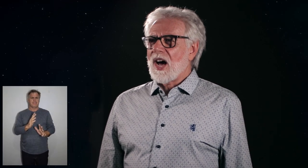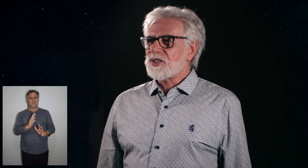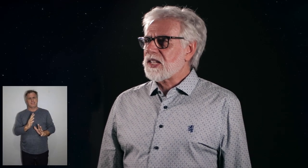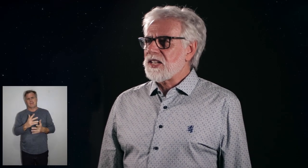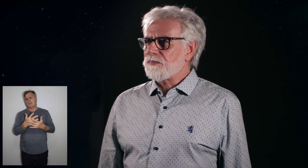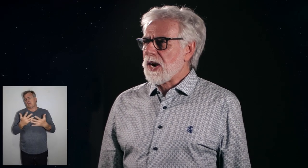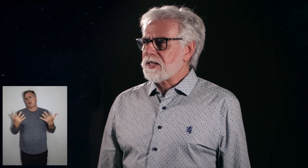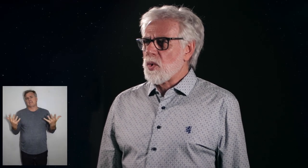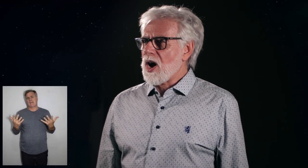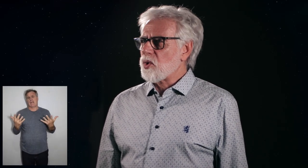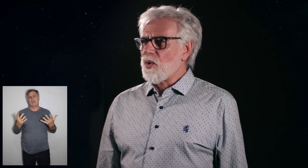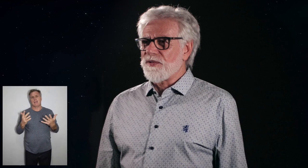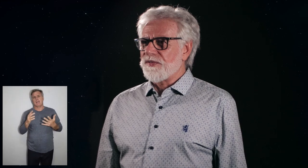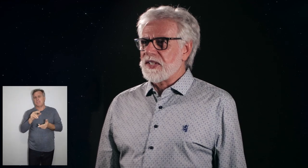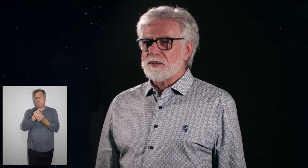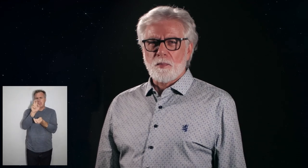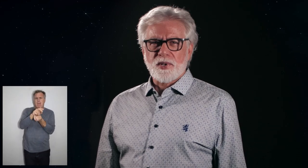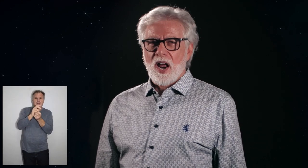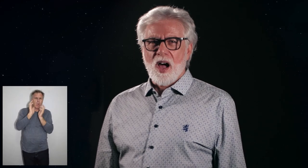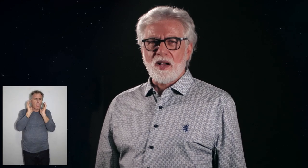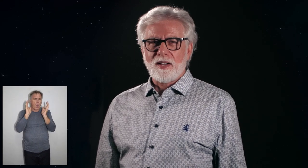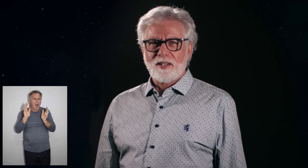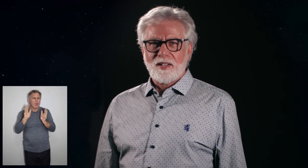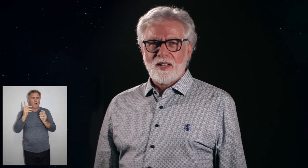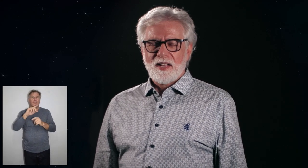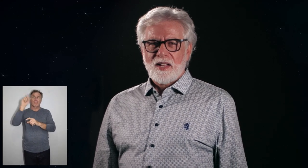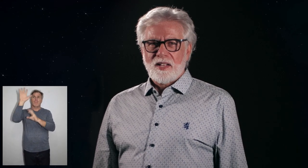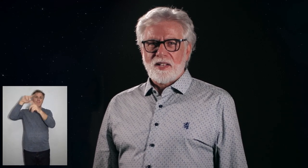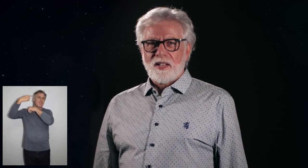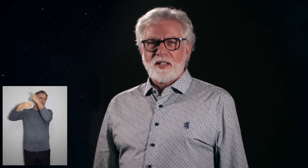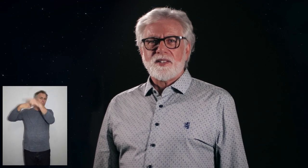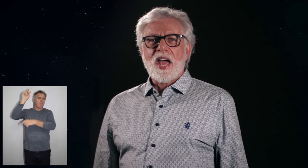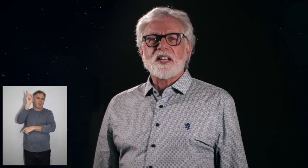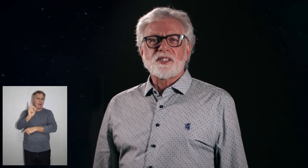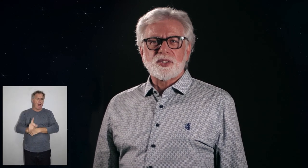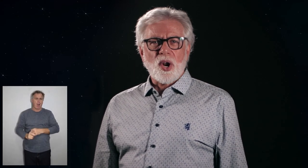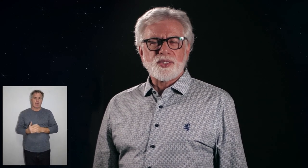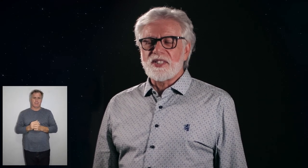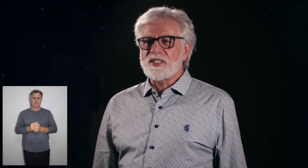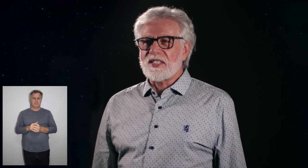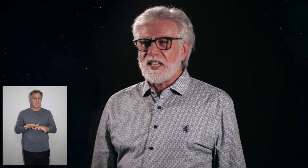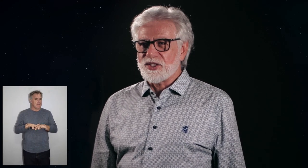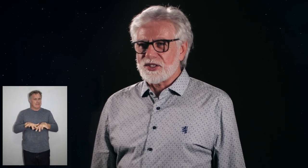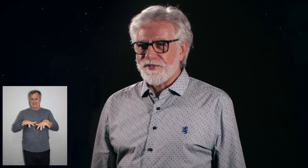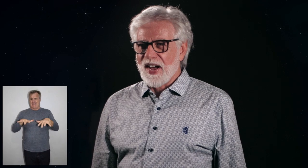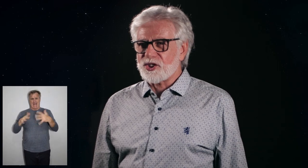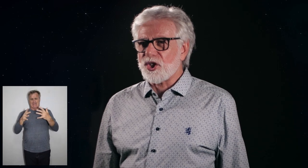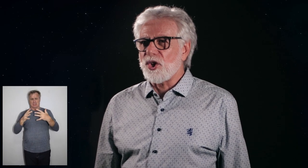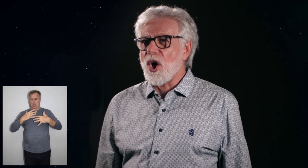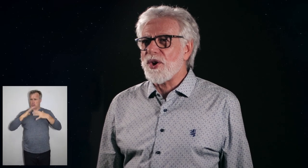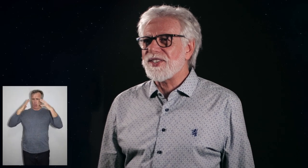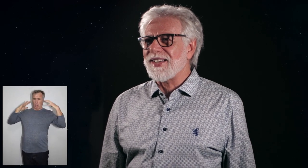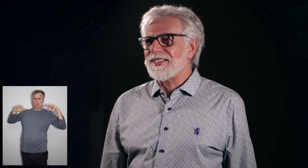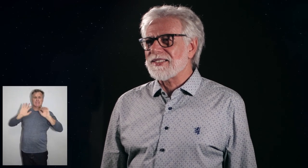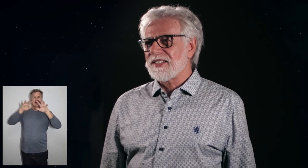Daar is geen paddekwaak of windpompkraak. Nergens druis die zee, sy vars